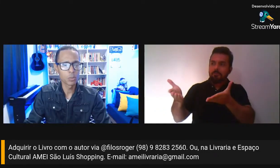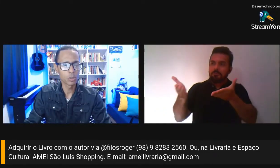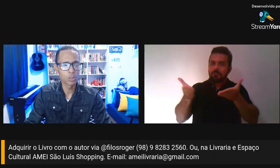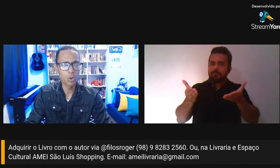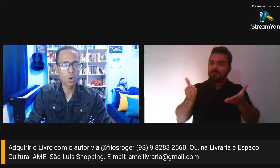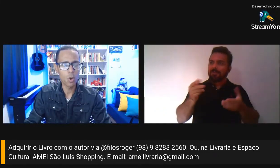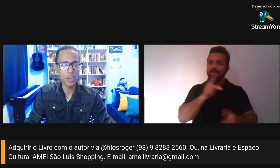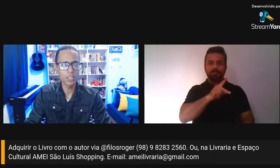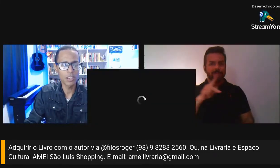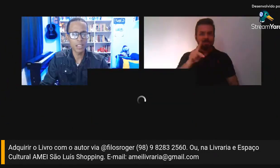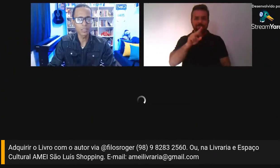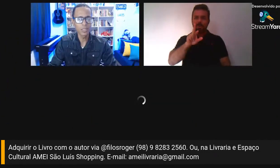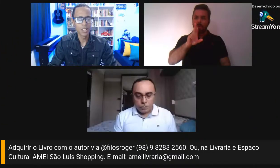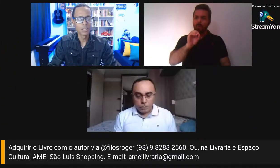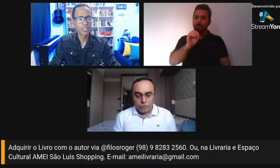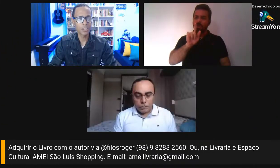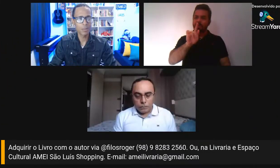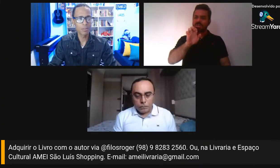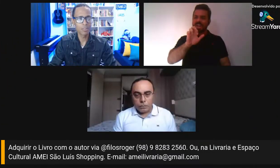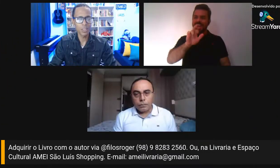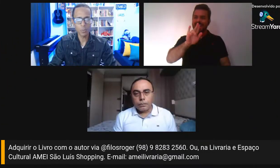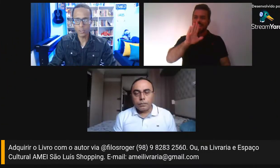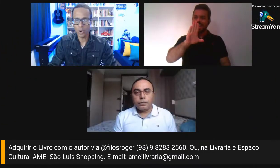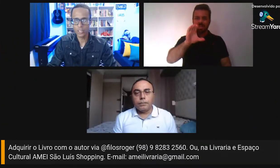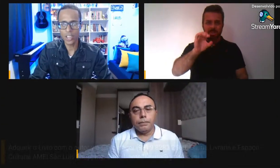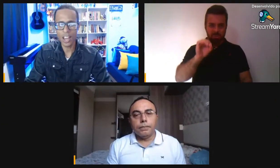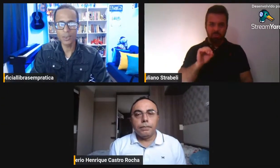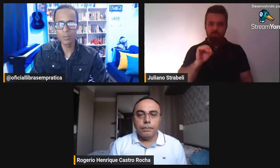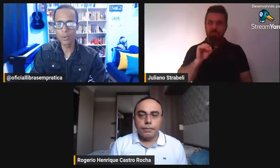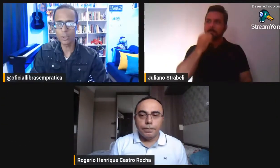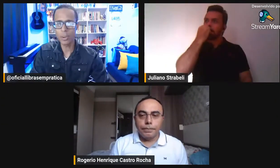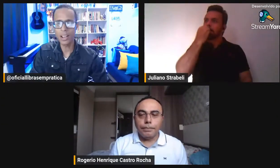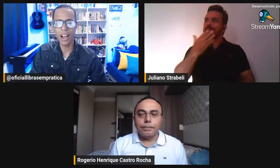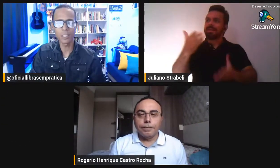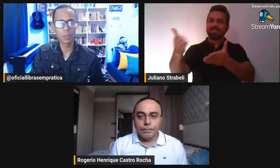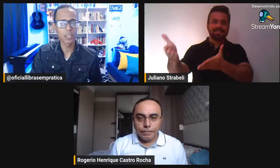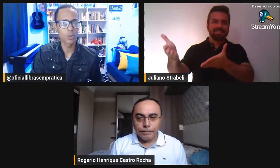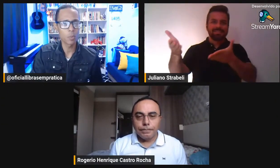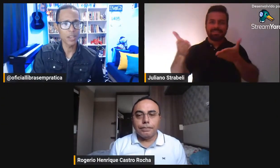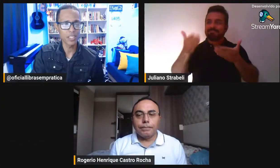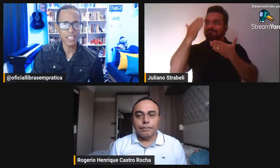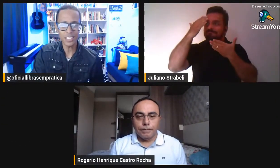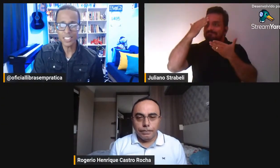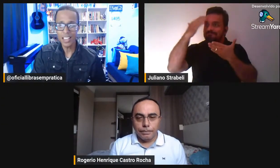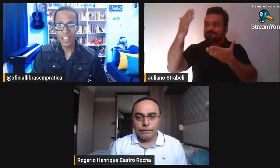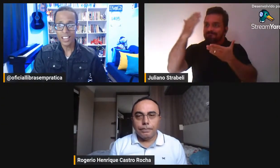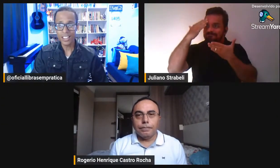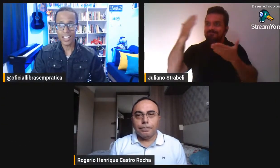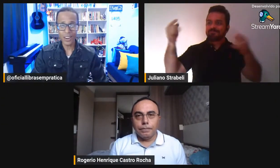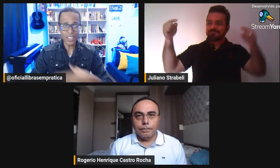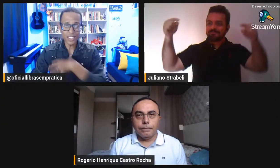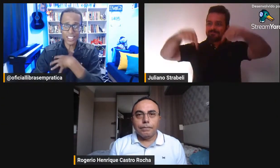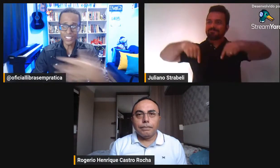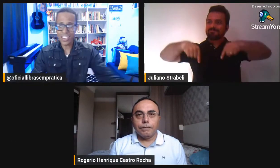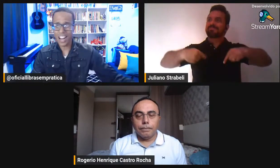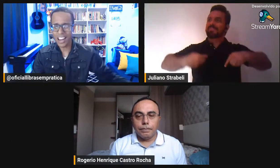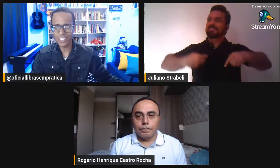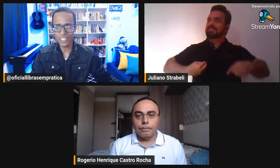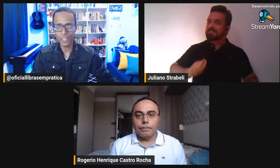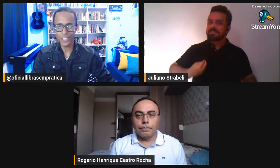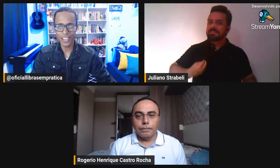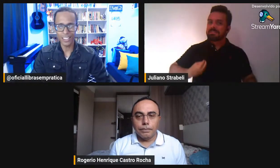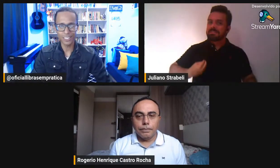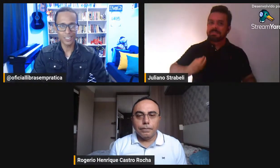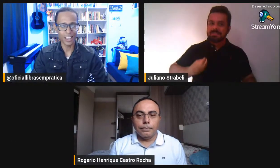nós possamos conhecê-lo. Seja bem-vindo, professor Rogério, muito obrigado pela sua presença. E quero aqui, já de